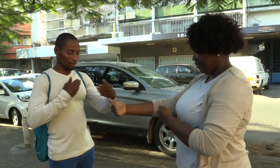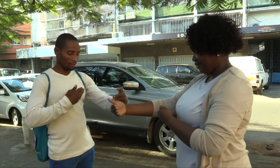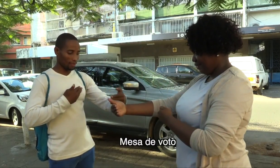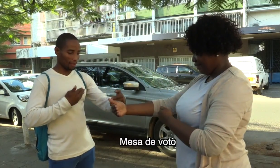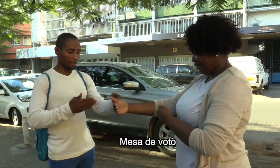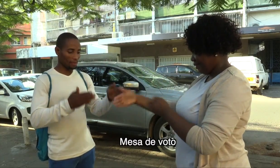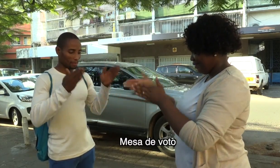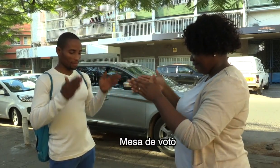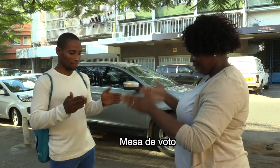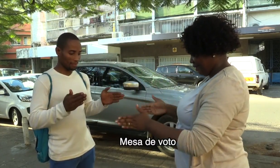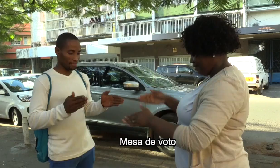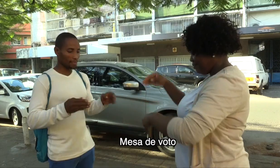Mesa de voto